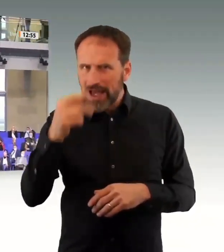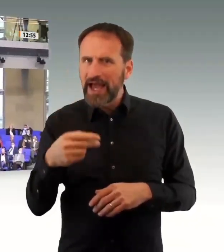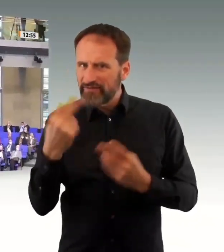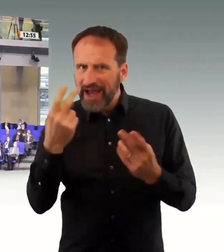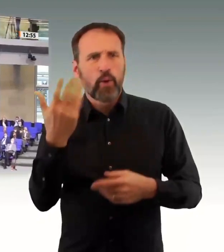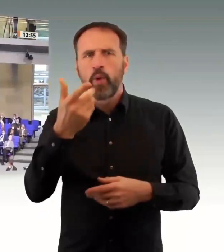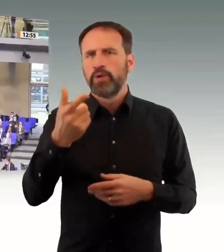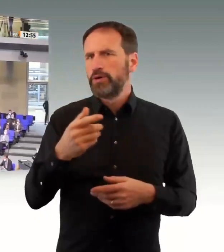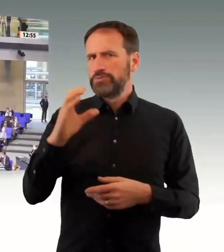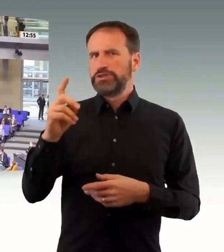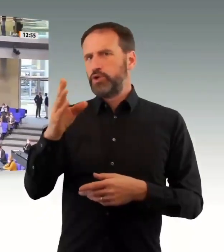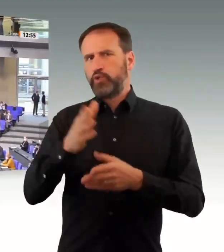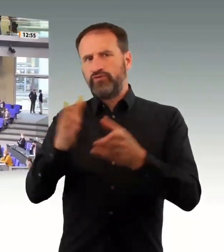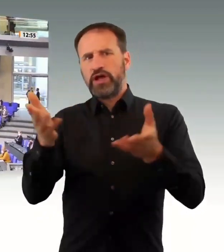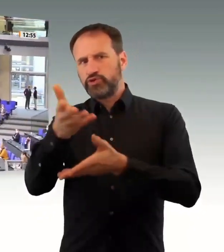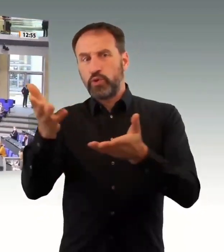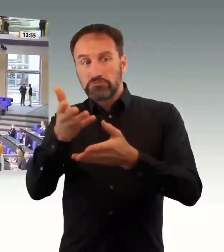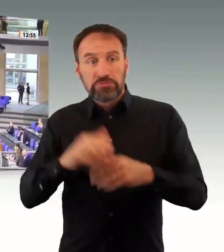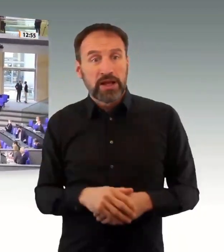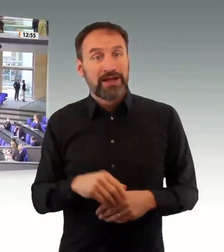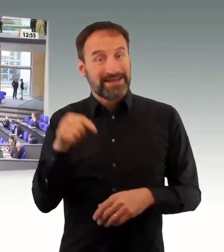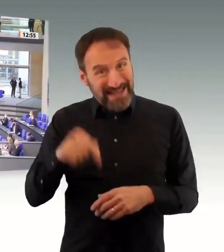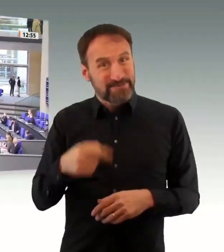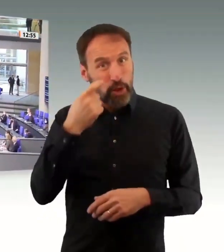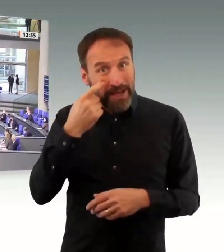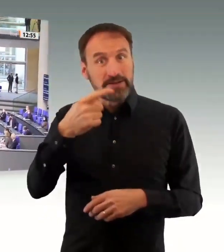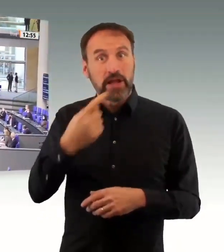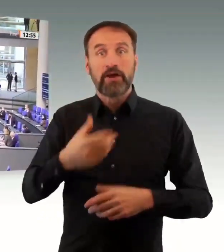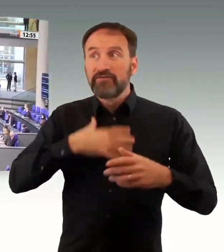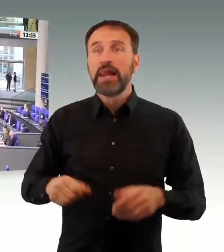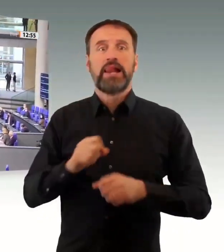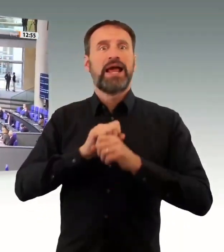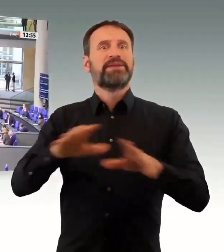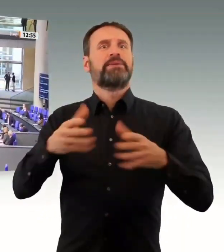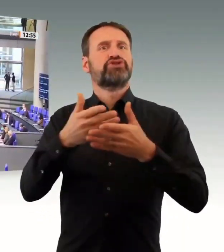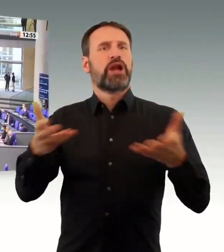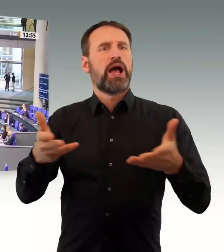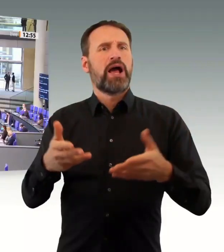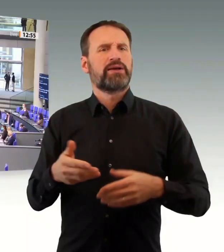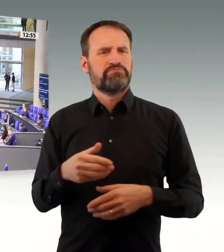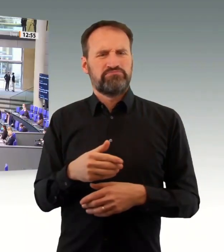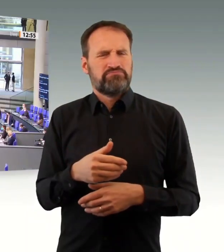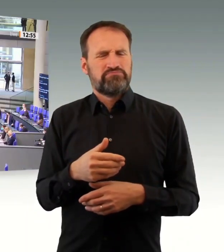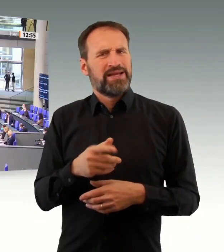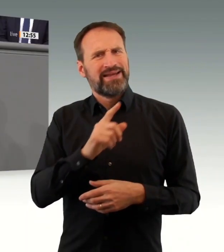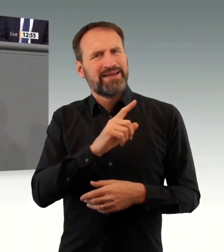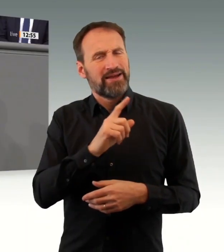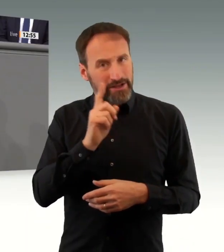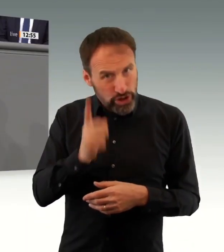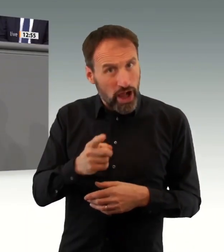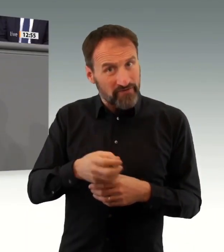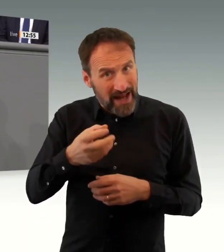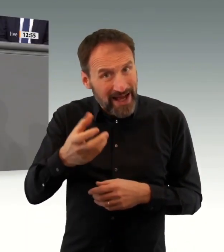5 des Infektionsschutzgesetzes gibt es eine sogenannte Legaldefinition, unter welchen Voraussetzungen eine